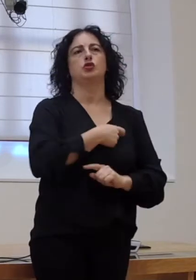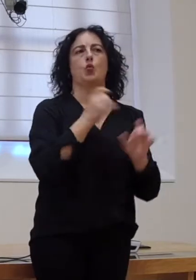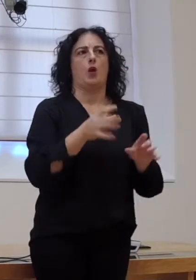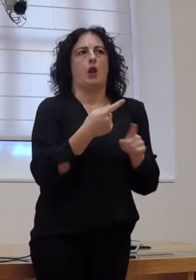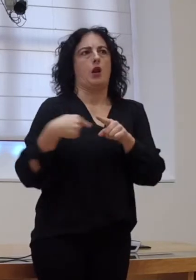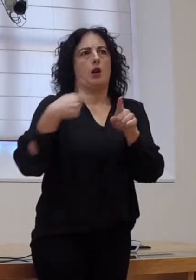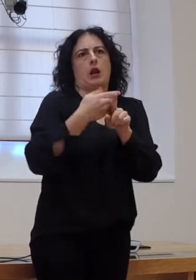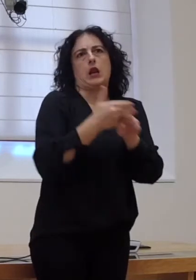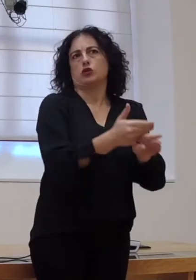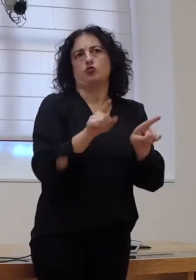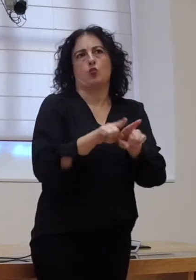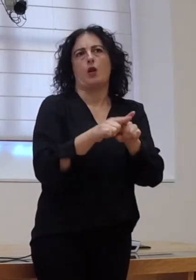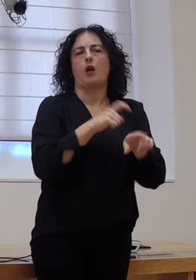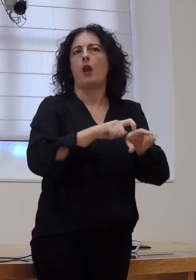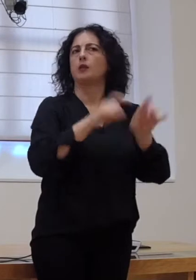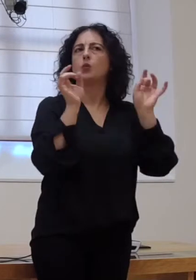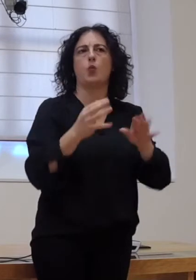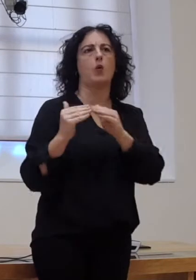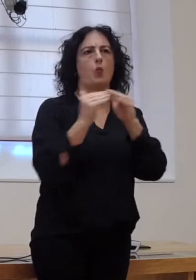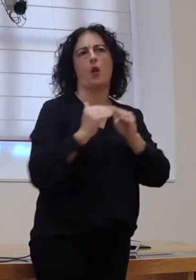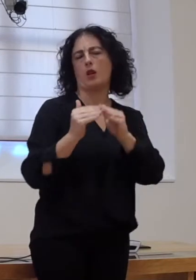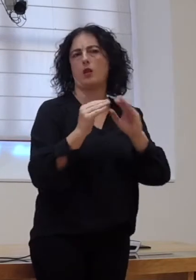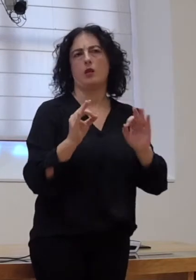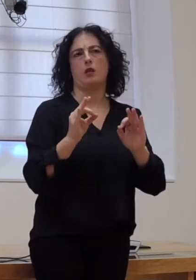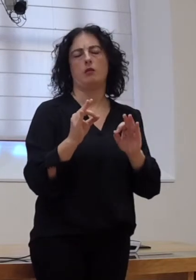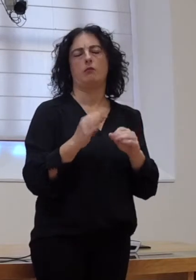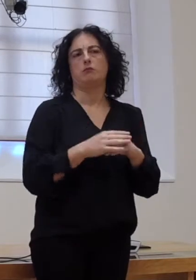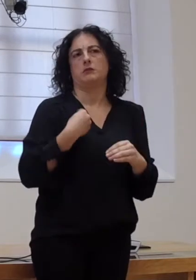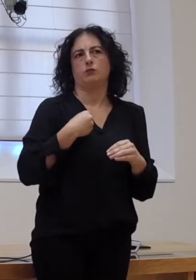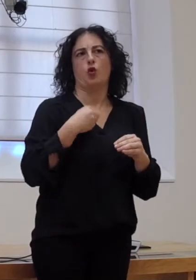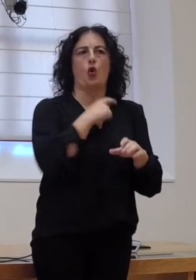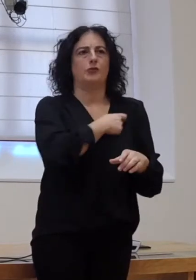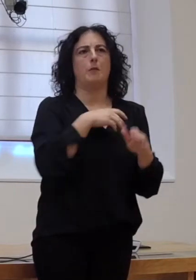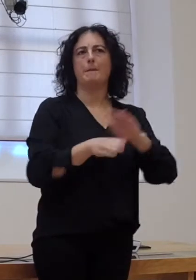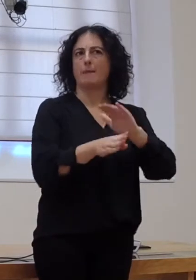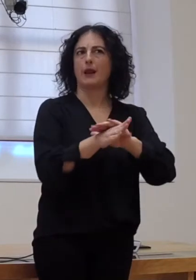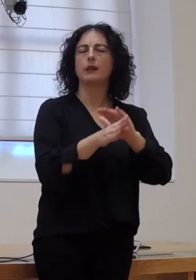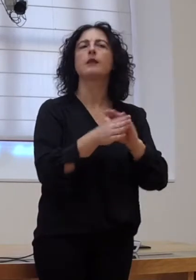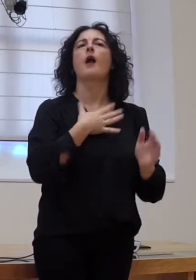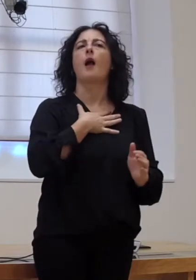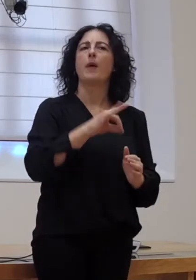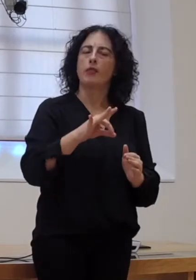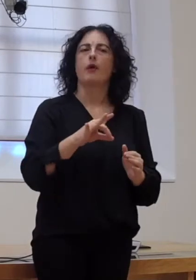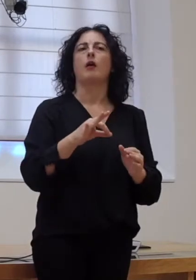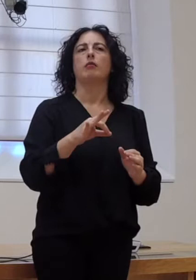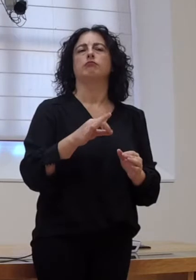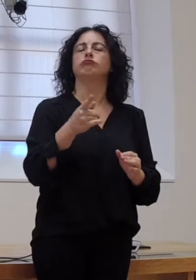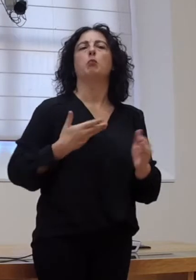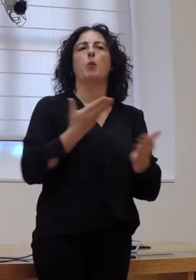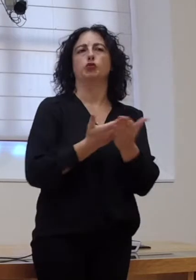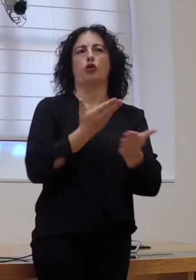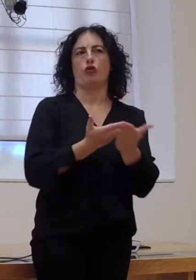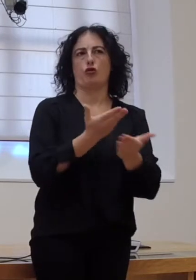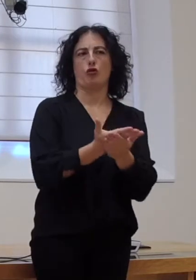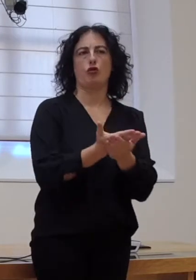as demais, non? Que teña o mesmo carácter que o resto de comisións permanentes, tendo tamén capacidade propositiva. Neste momento,